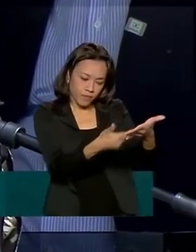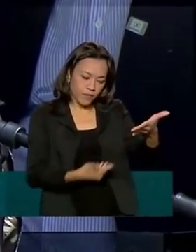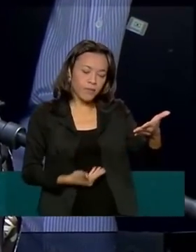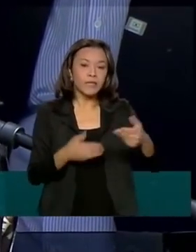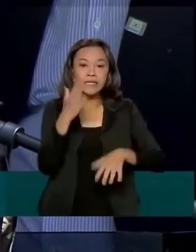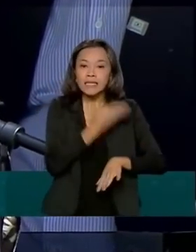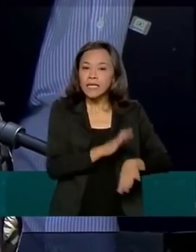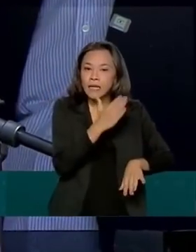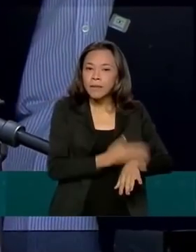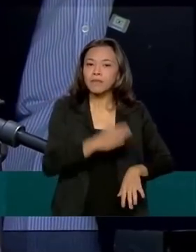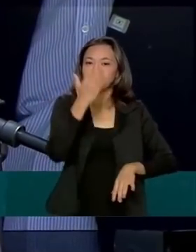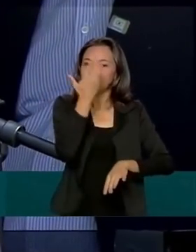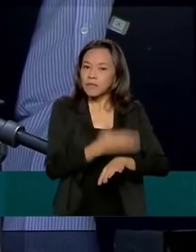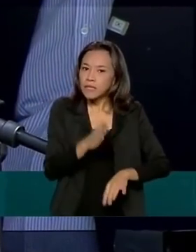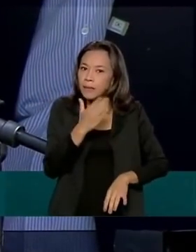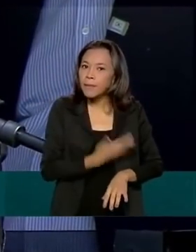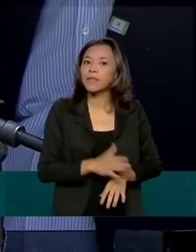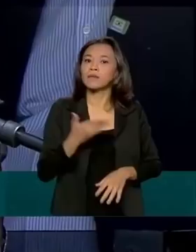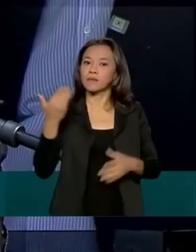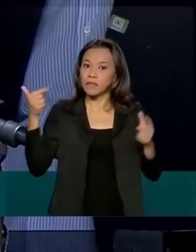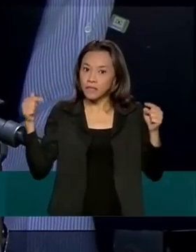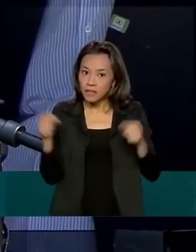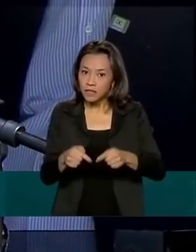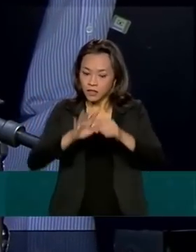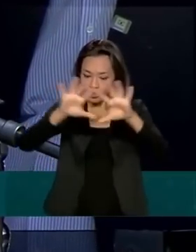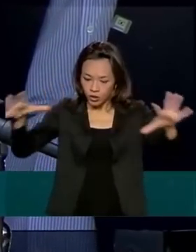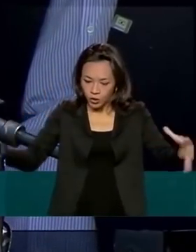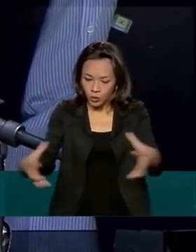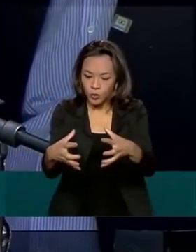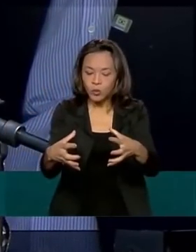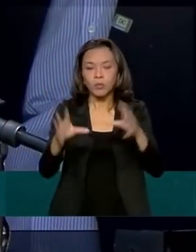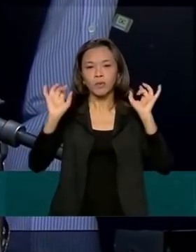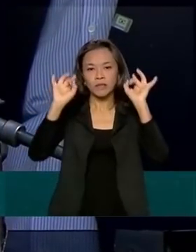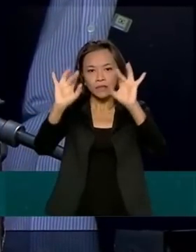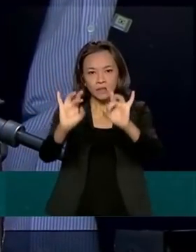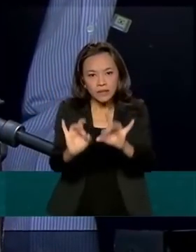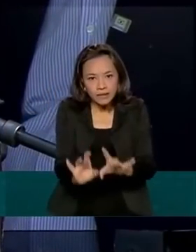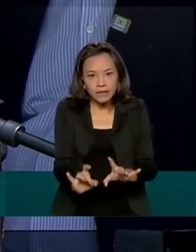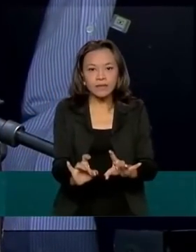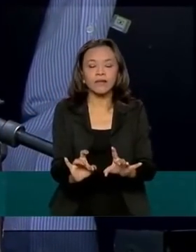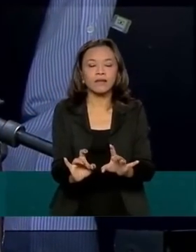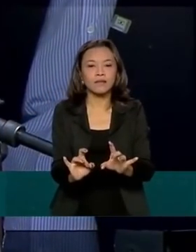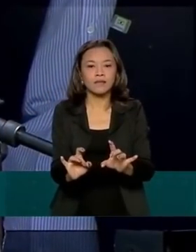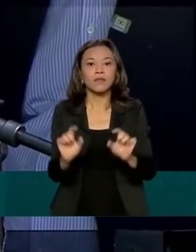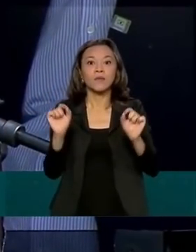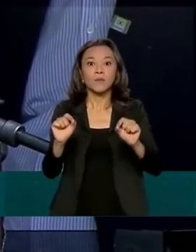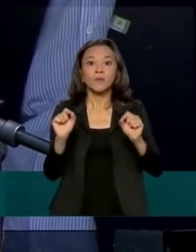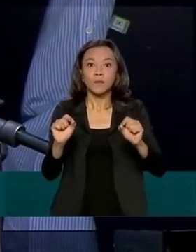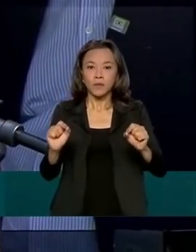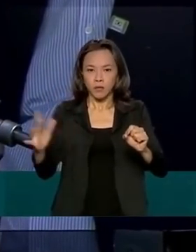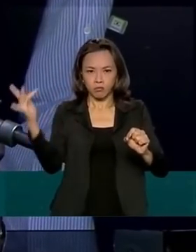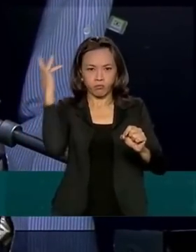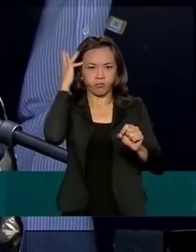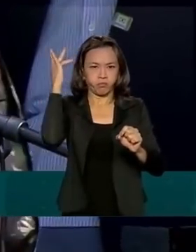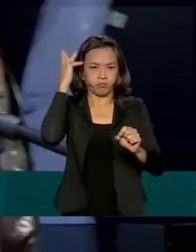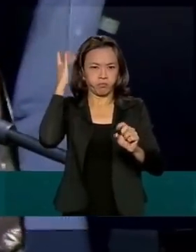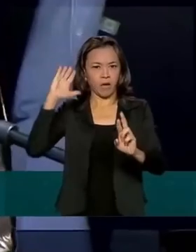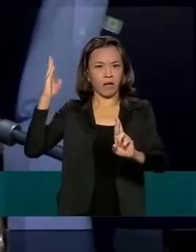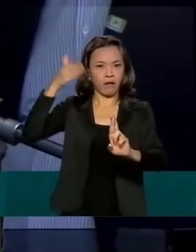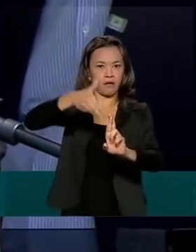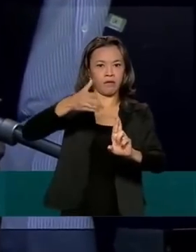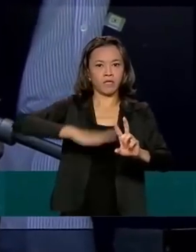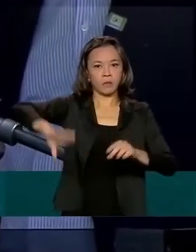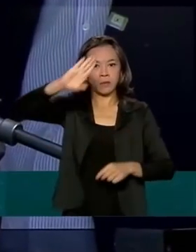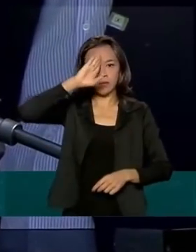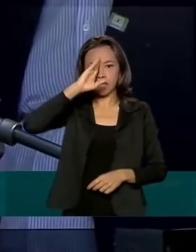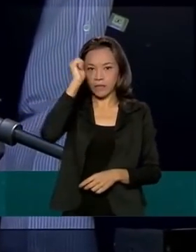treinamento, treinamento. O faz do comando de operações especiais a unidade de elite do Exército Brasileiro,